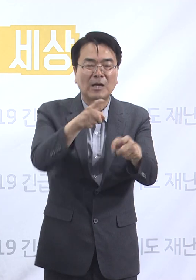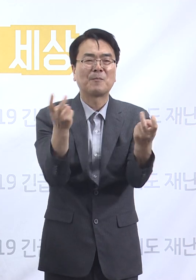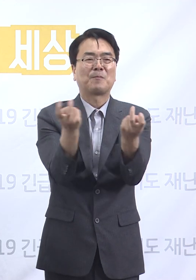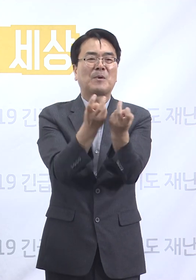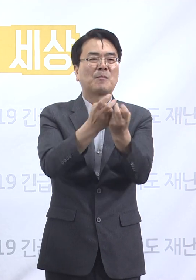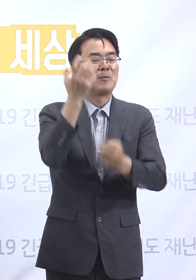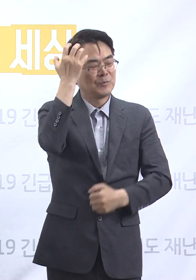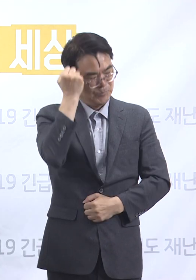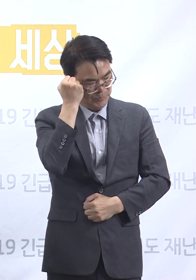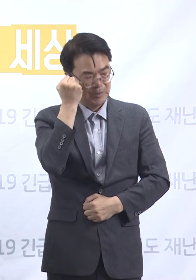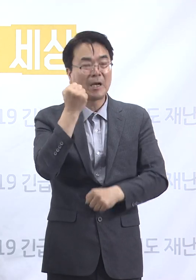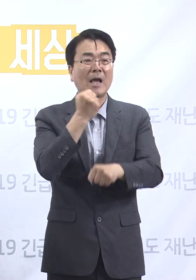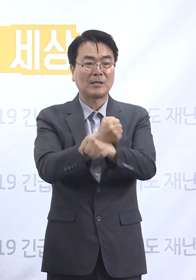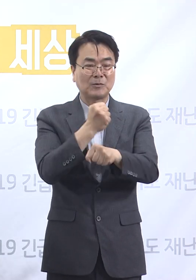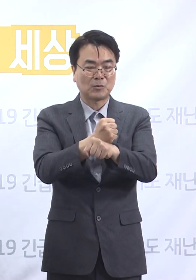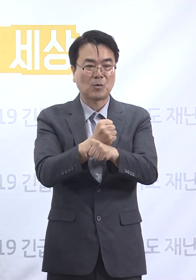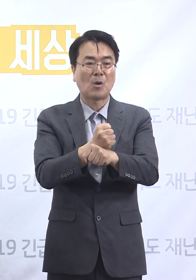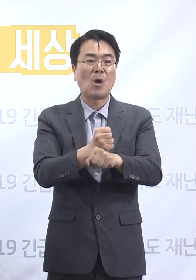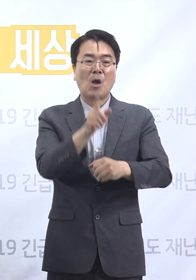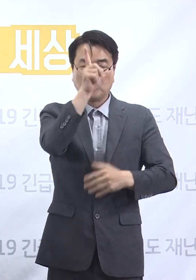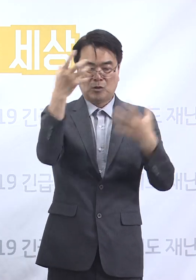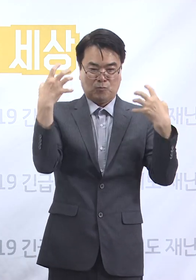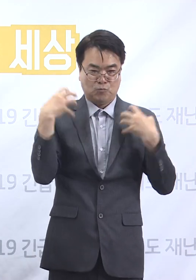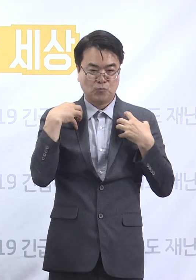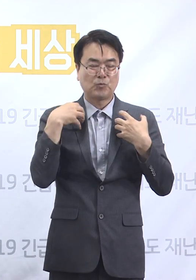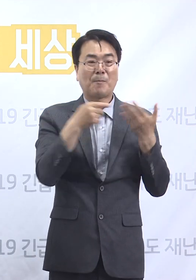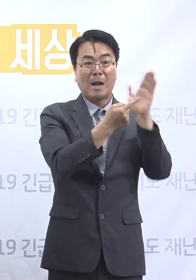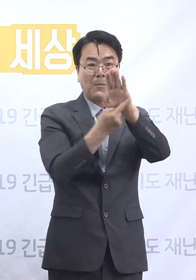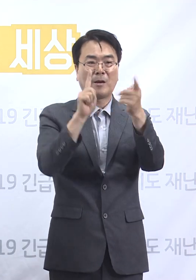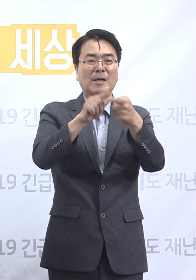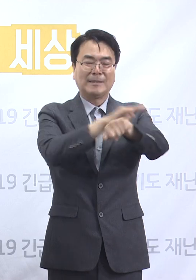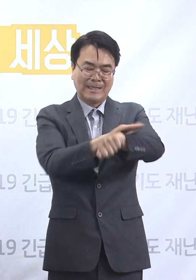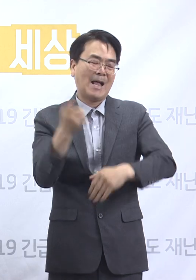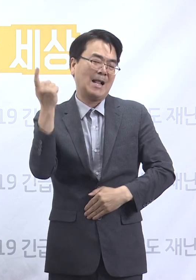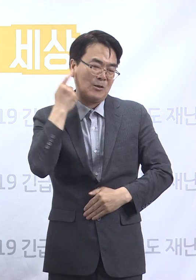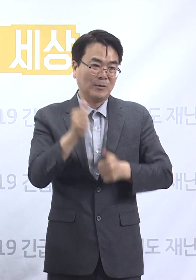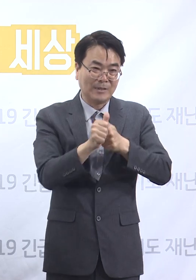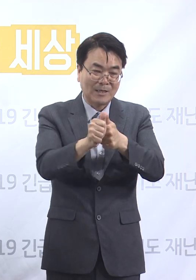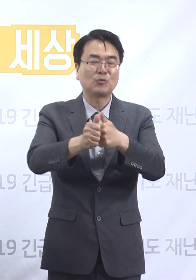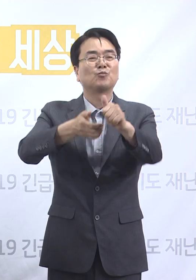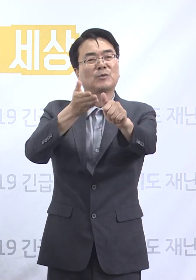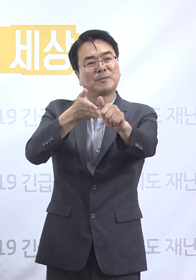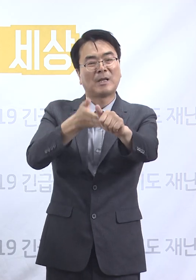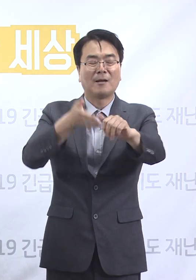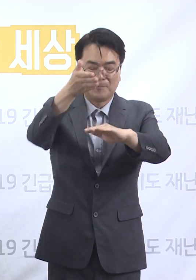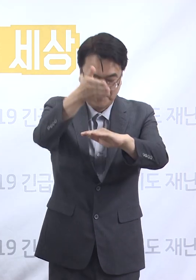이를 기억하면서 정부의 생활 방역 지침을 꾸준히 실천해 주시기를 부탁드립니다. 감사합니다.